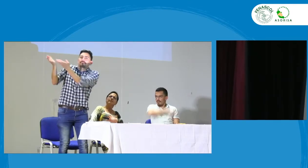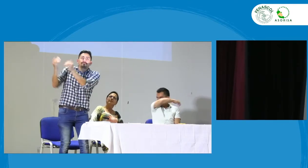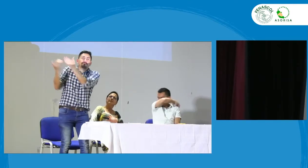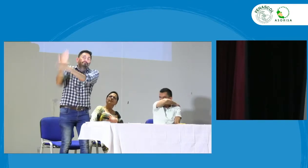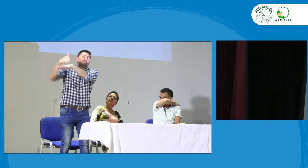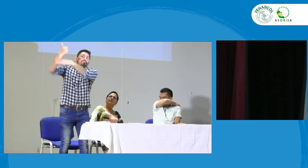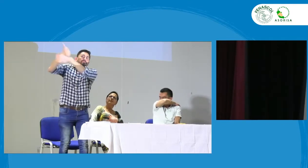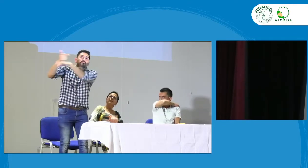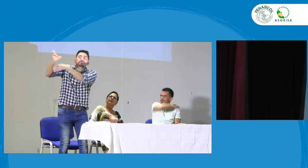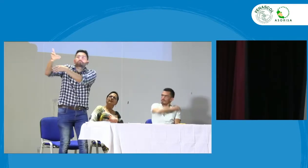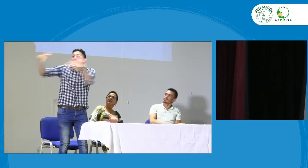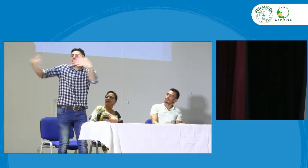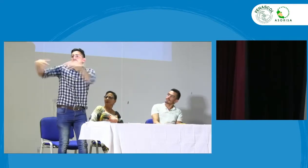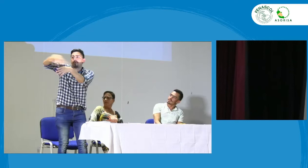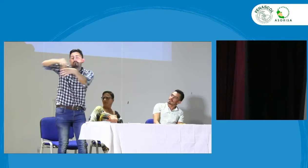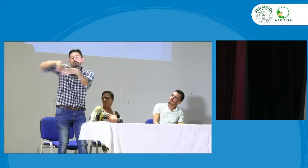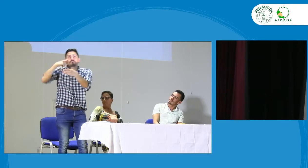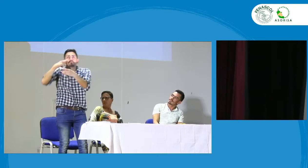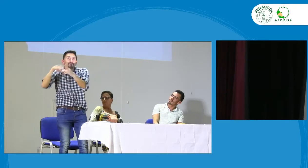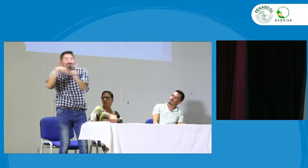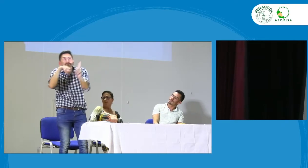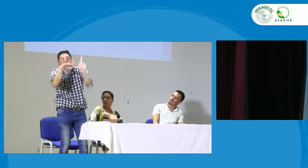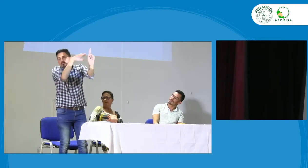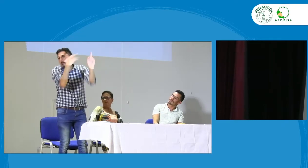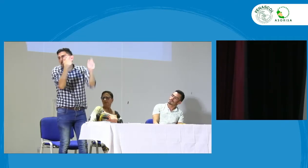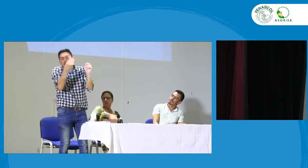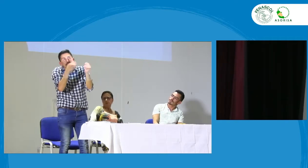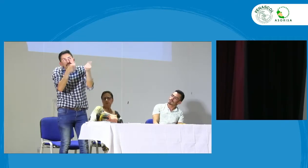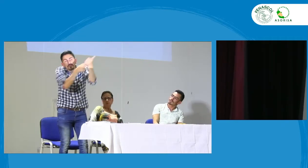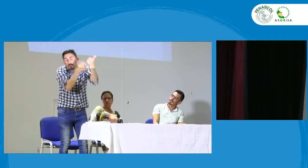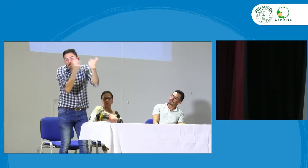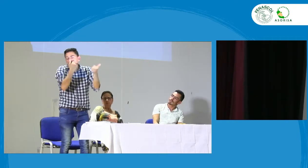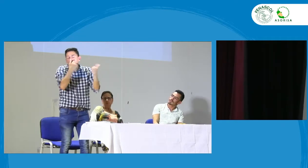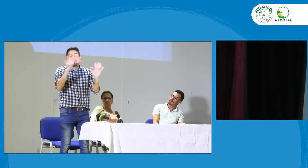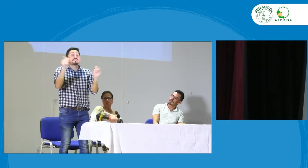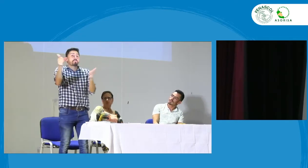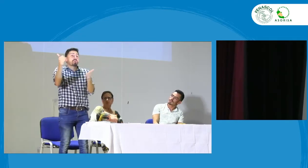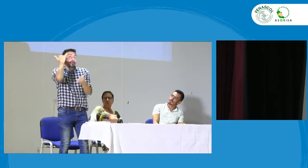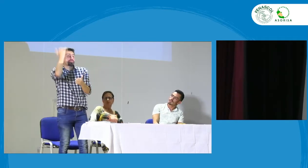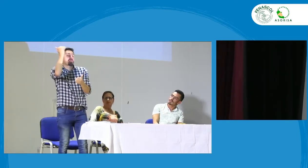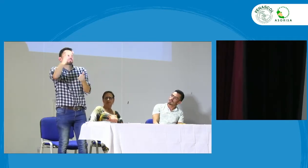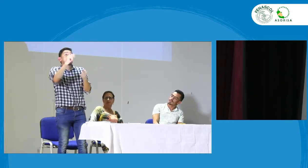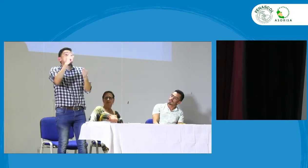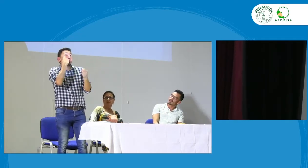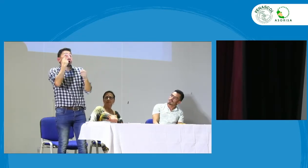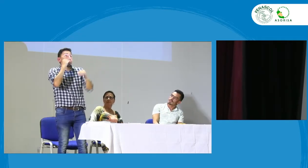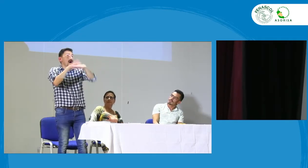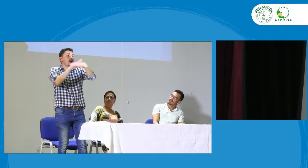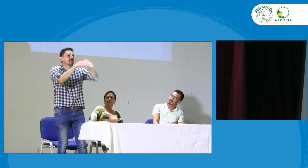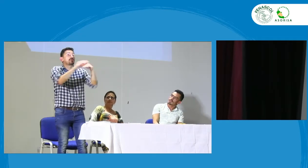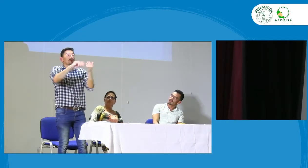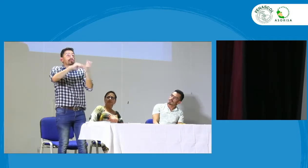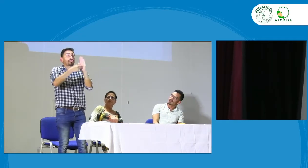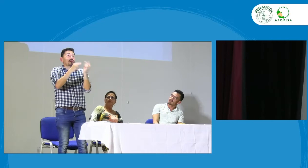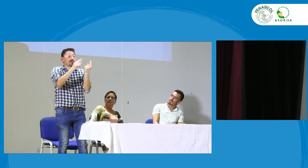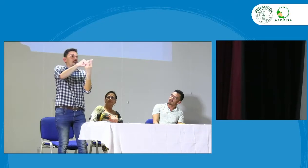escalar en el INSOR para que obviamente se pueda hacer esa incidencia en cuanto a las asesorías que nosotros hacemos pues al ente